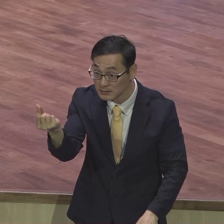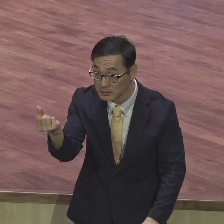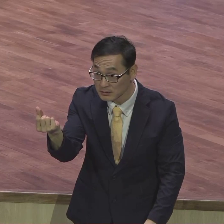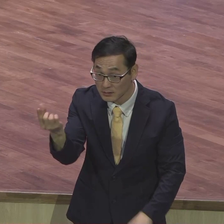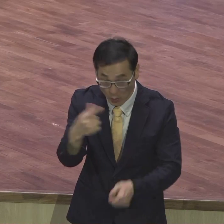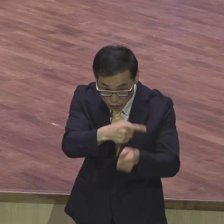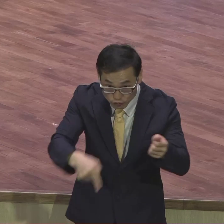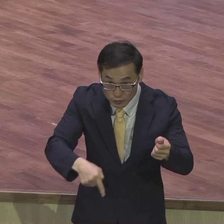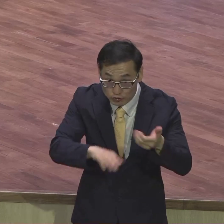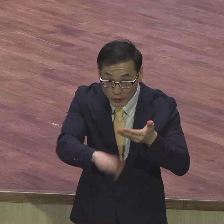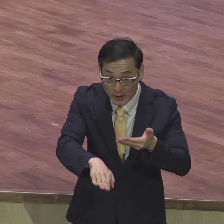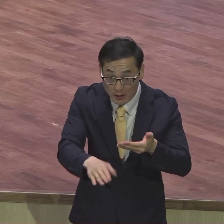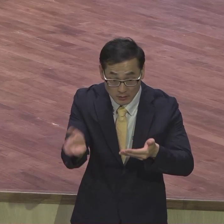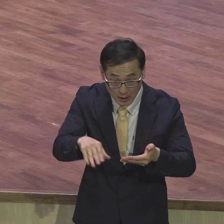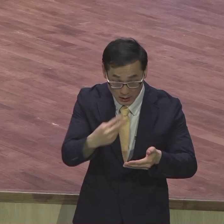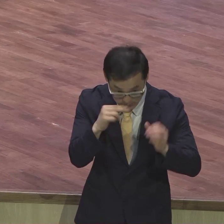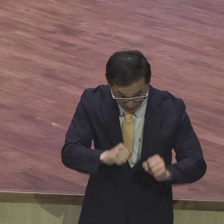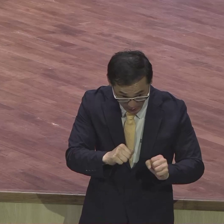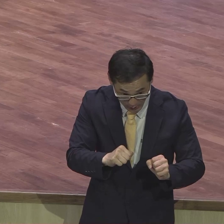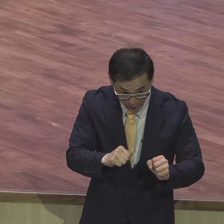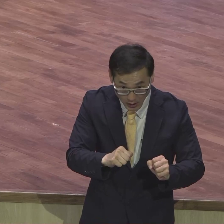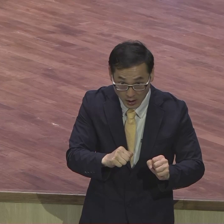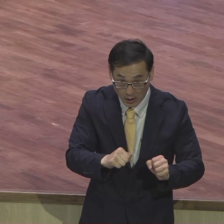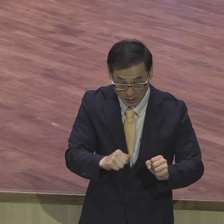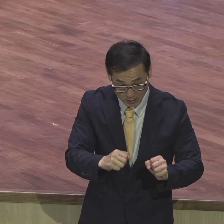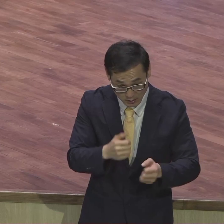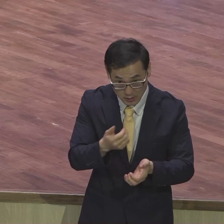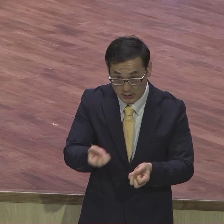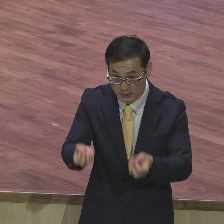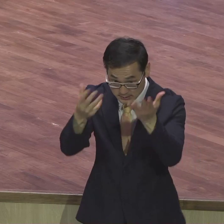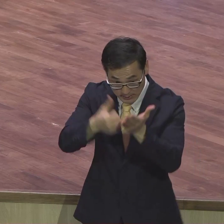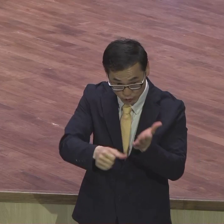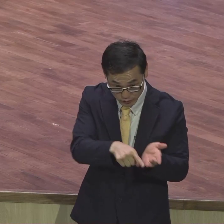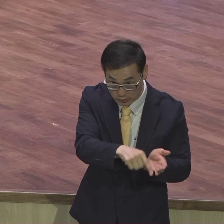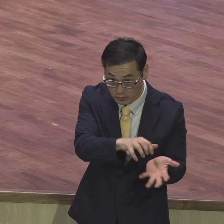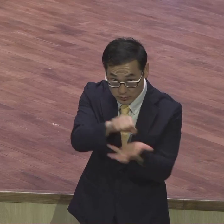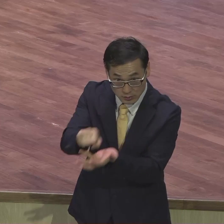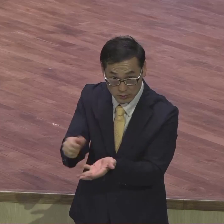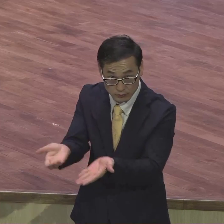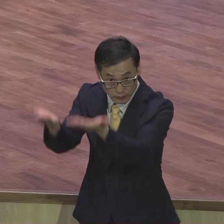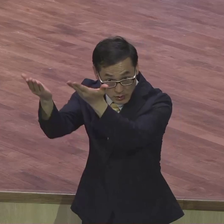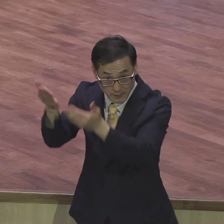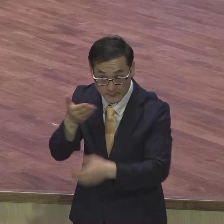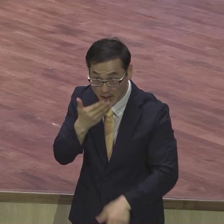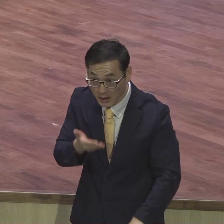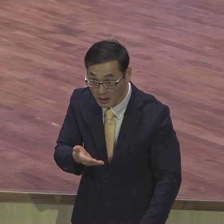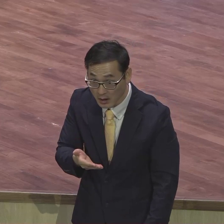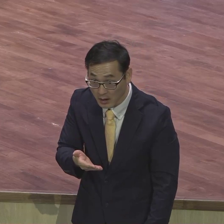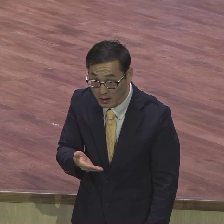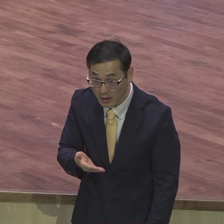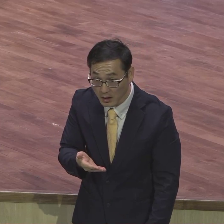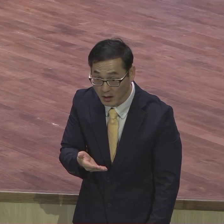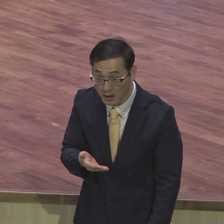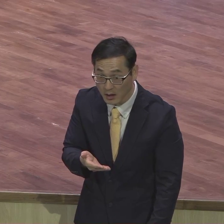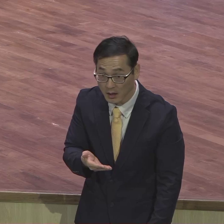그렇다면 어떻게 살아있는 상태에서 재물이 될 수 있느냐 그 비밀이 바로 갈라디아스 2장